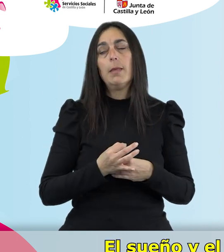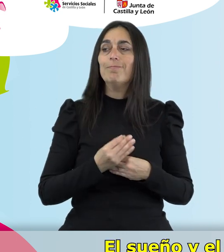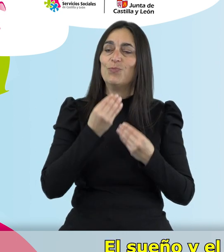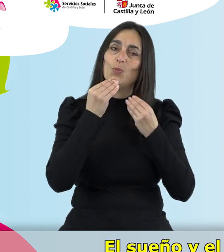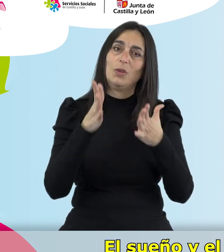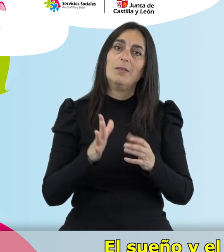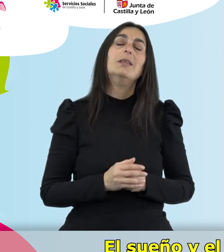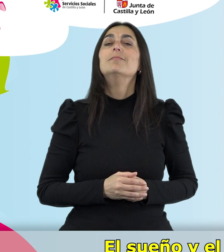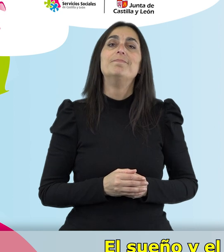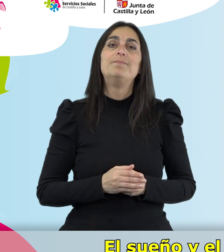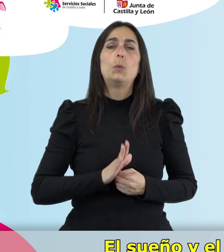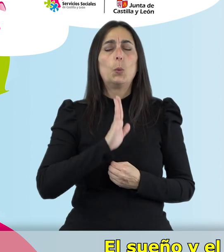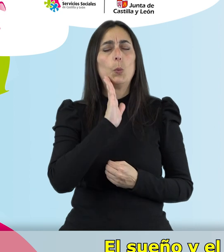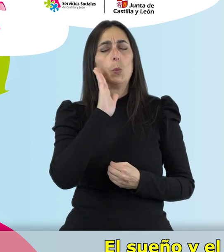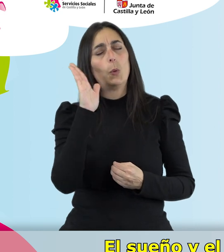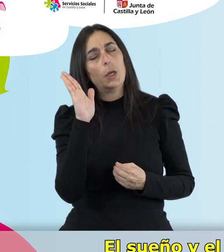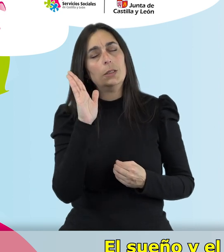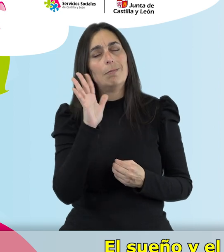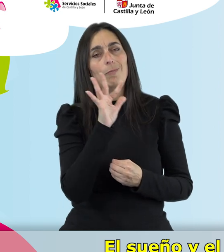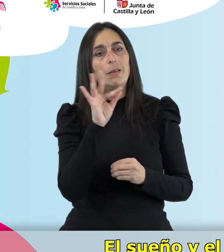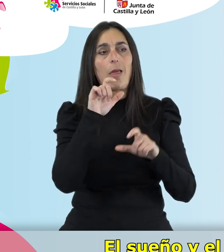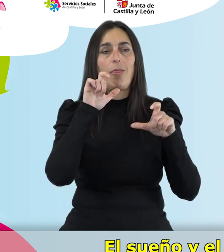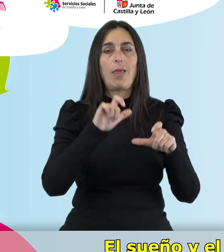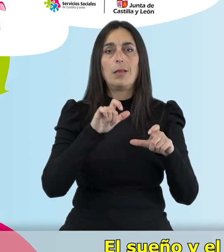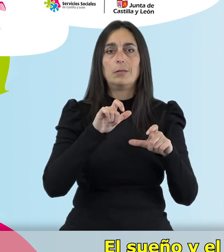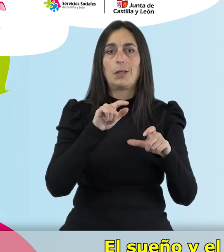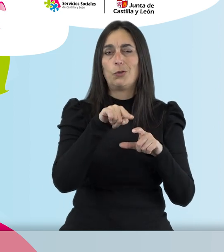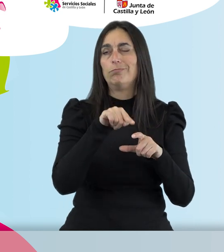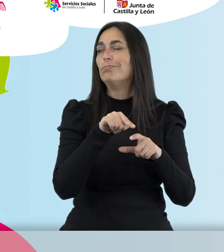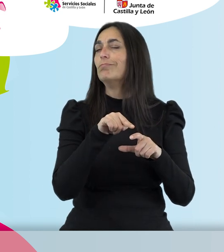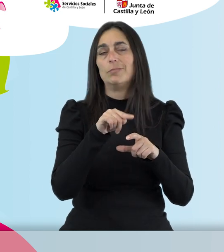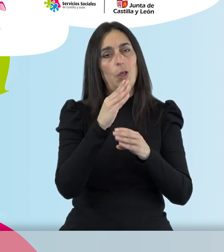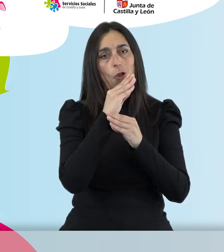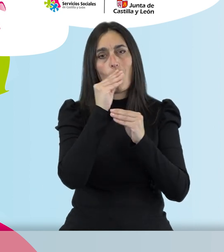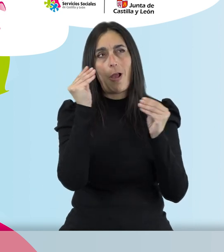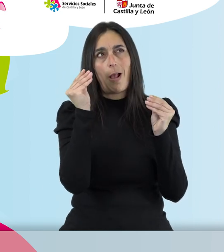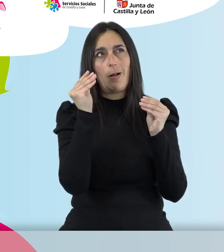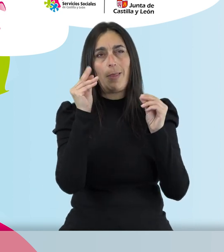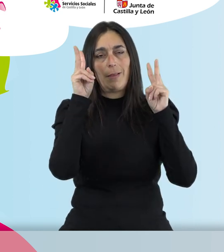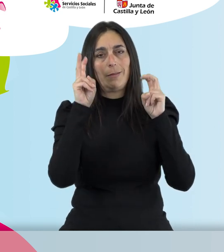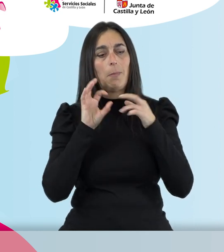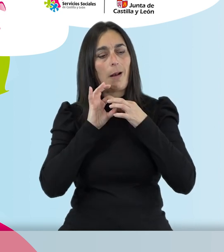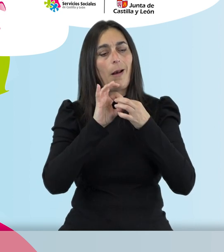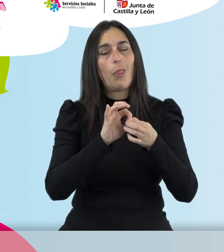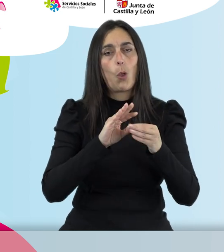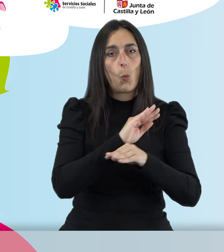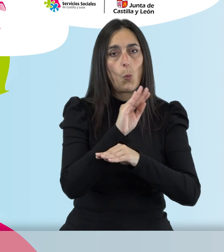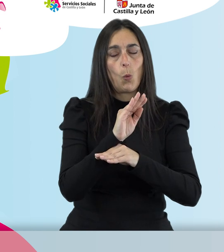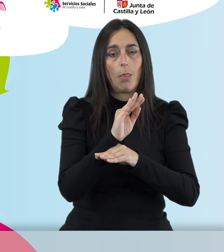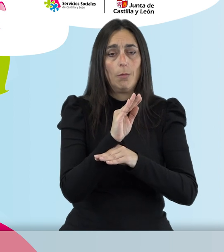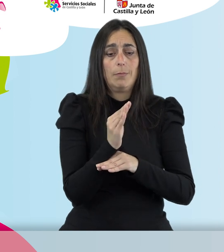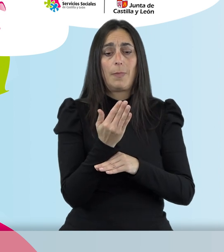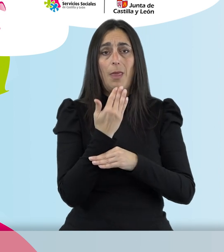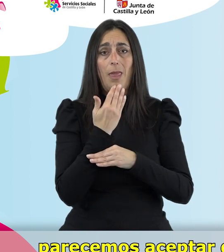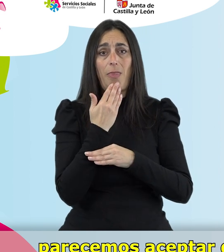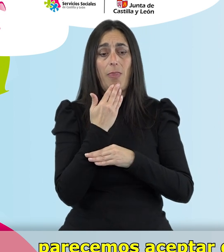bien. El sueño y el descanso son dos de los grandes olvidados cuando hablamos de cuidados. A medida que